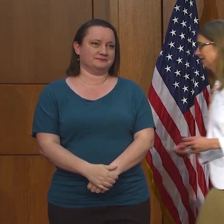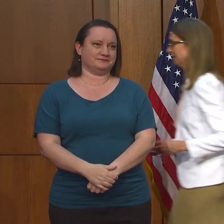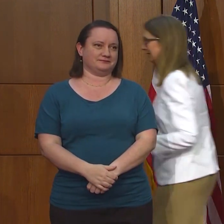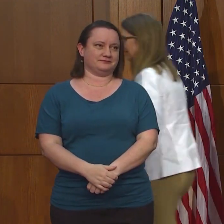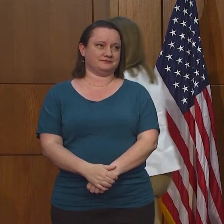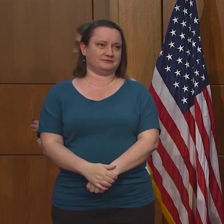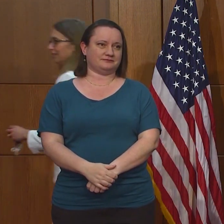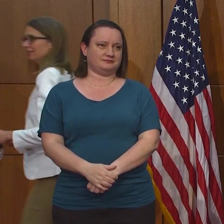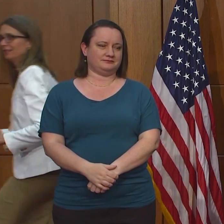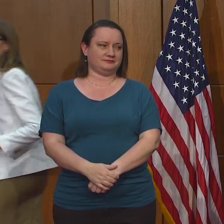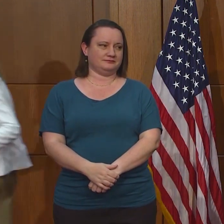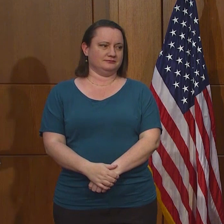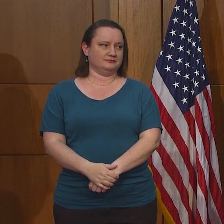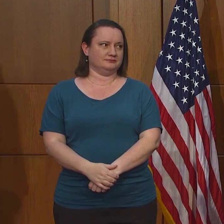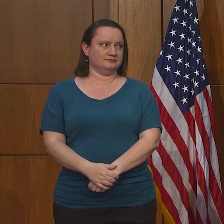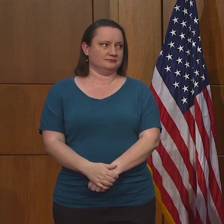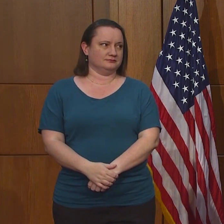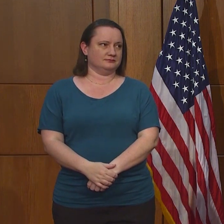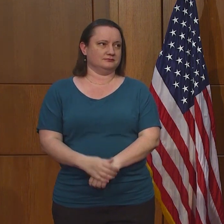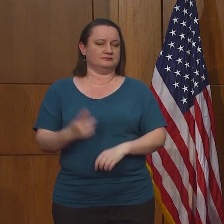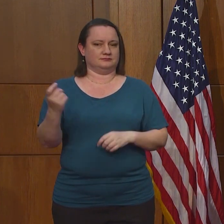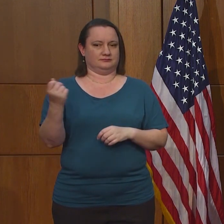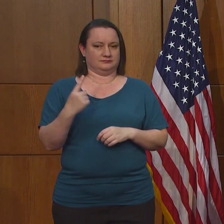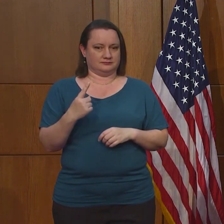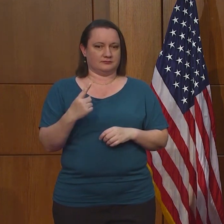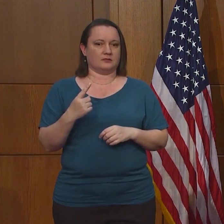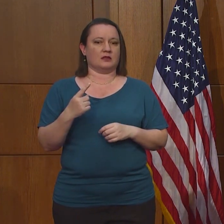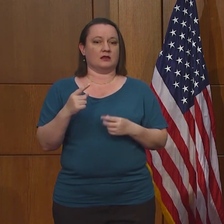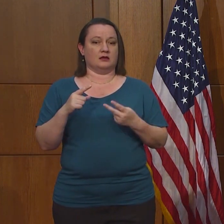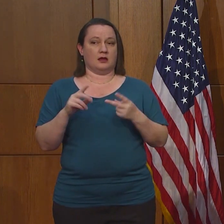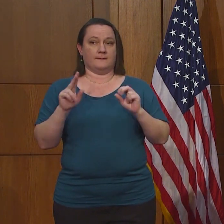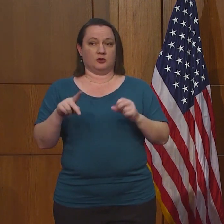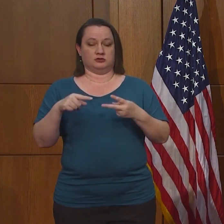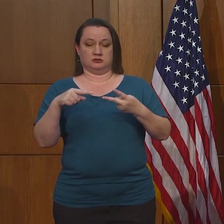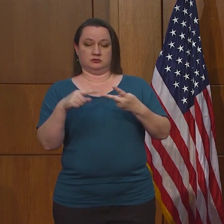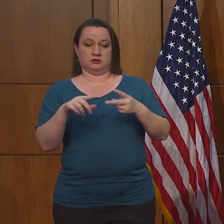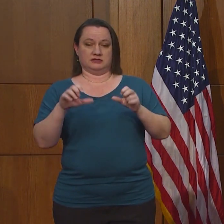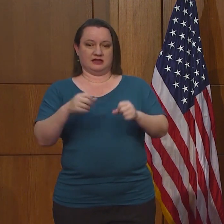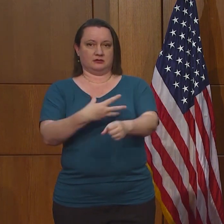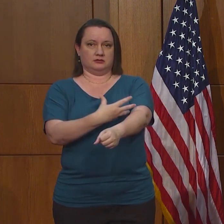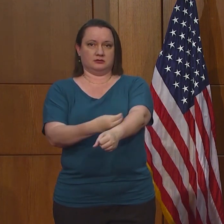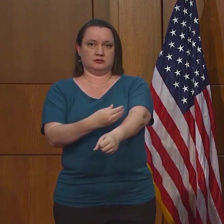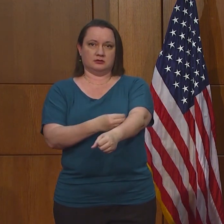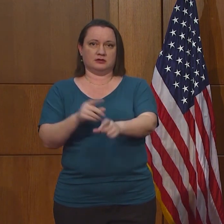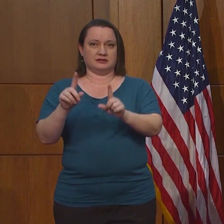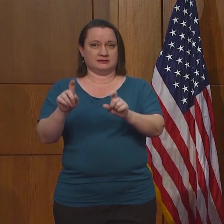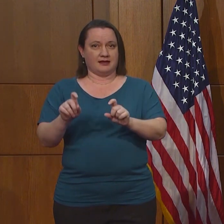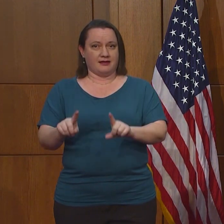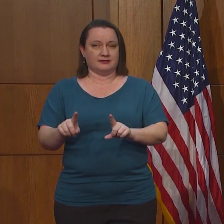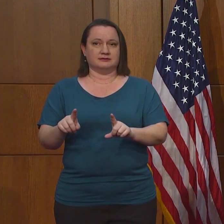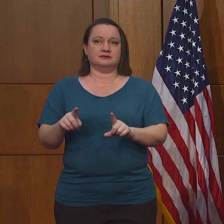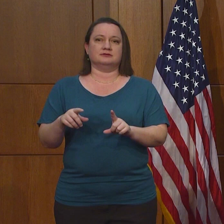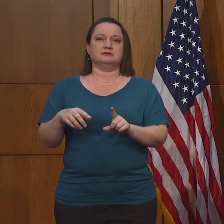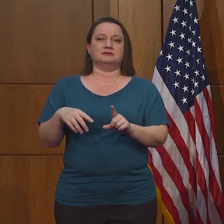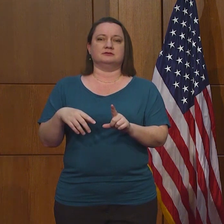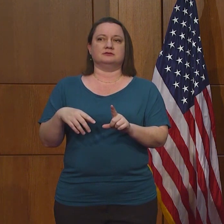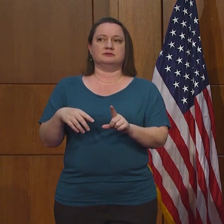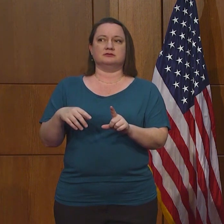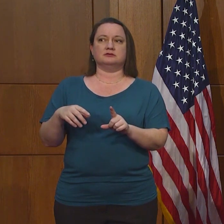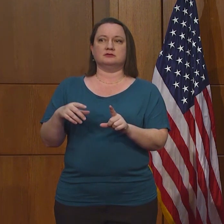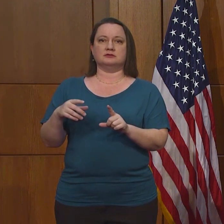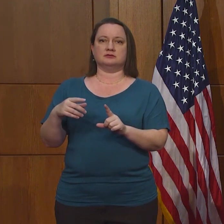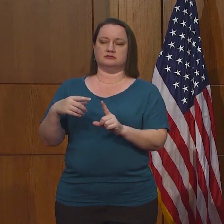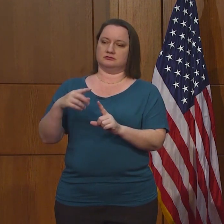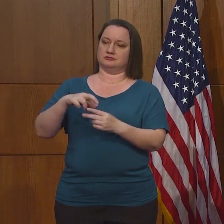La pregunta es, ¿qué le podemos aconsejar a alguien que le han hecho la prueba de anticuerpo y que ha